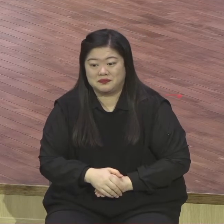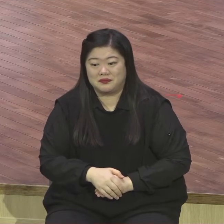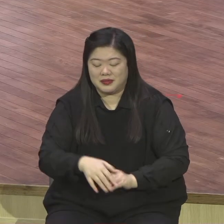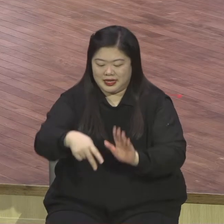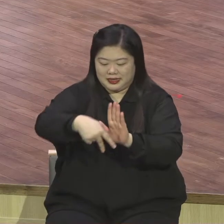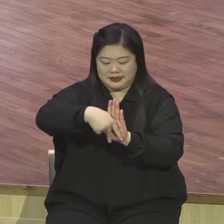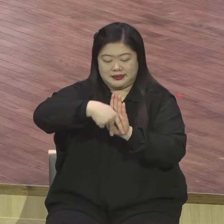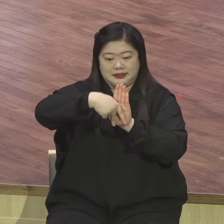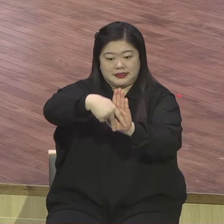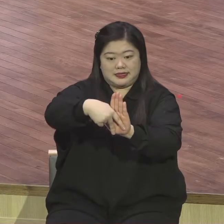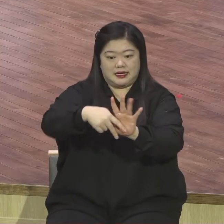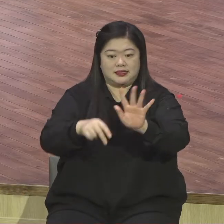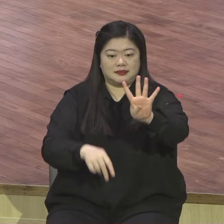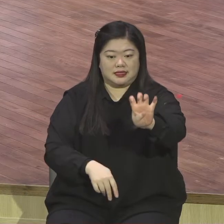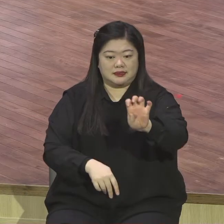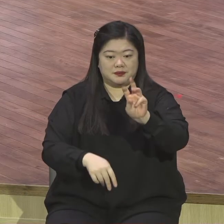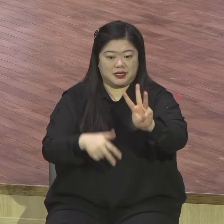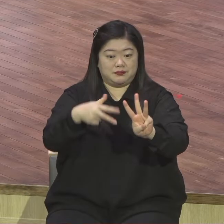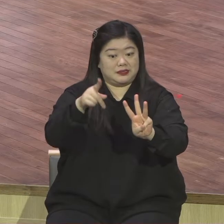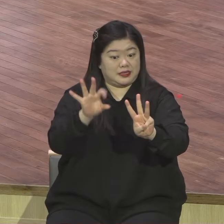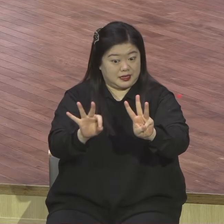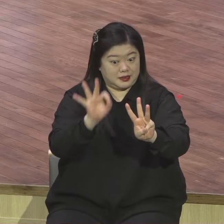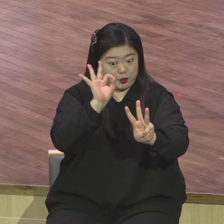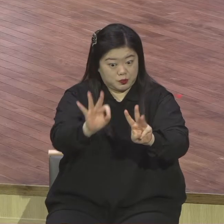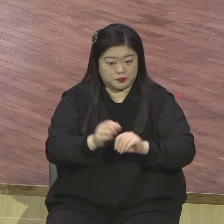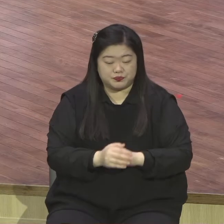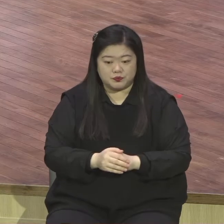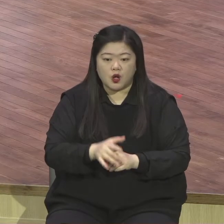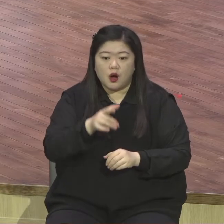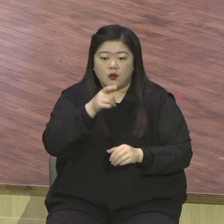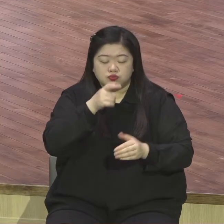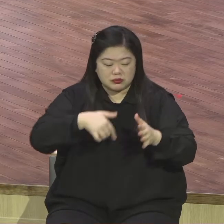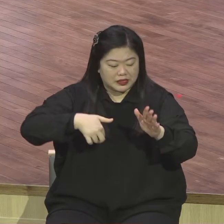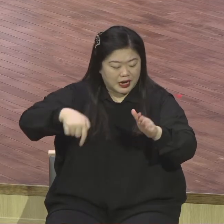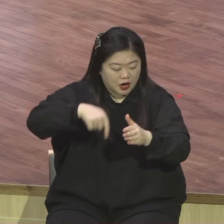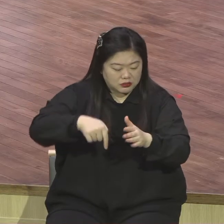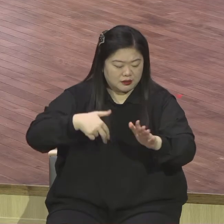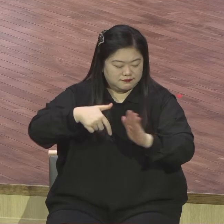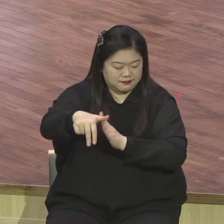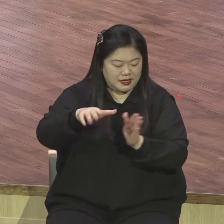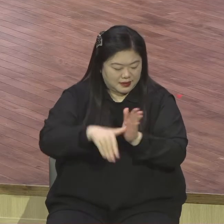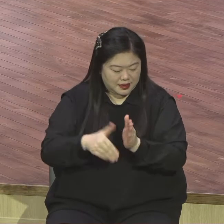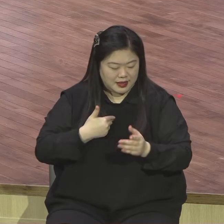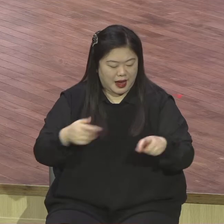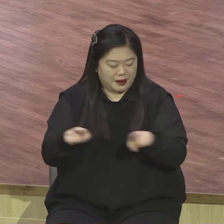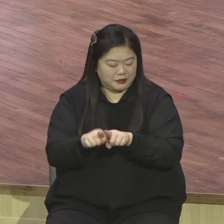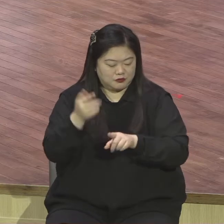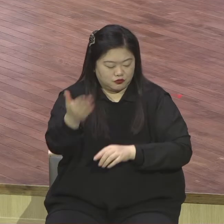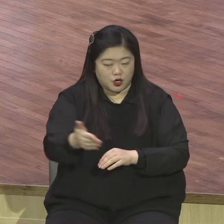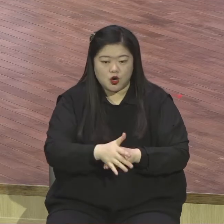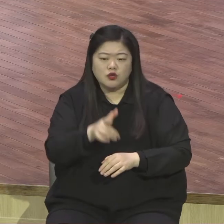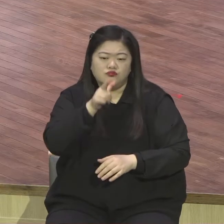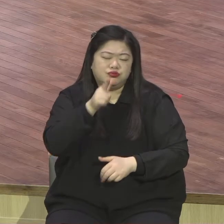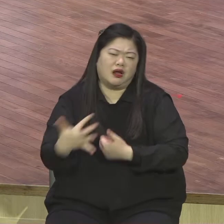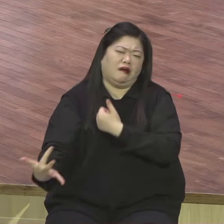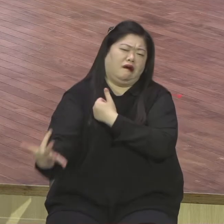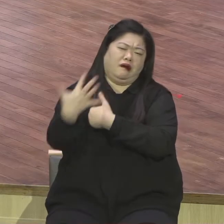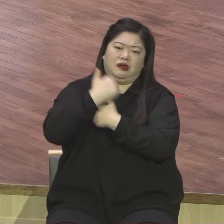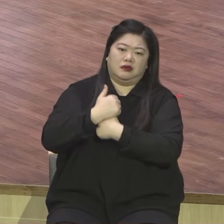말씀합니다 너가 물가운데로 지날 때에 내가 함께 할 것이라 강을 건널 때에 물이 너를 침묻혀 못할 것이며 너가